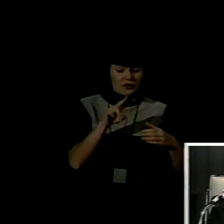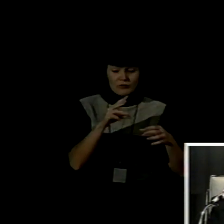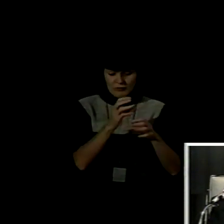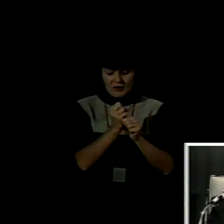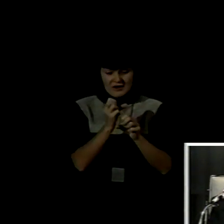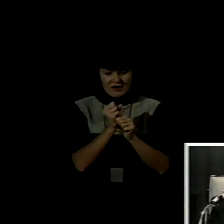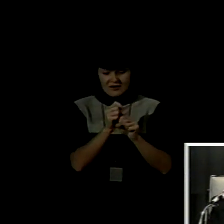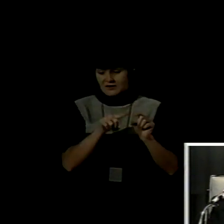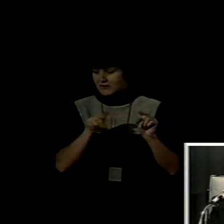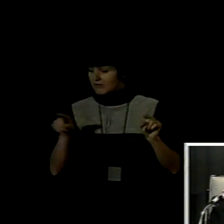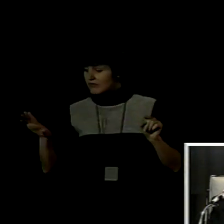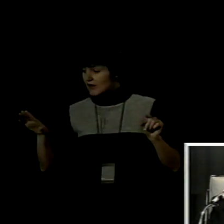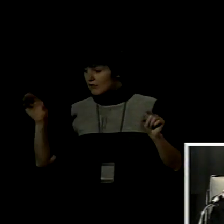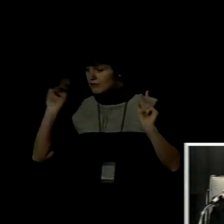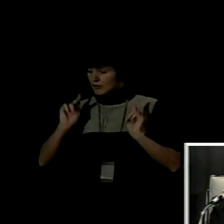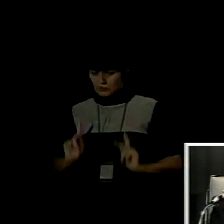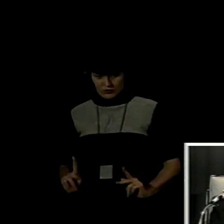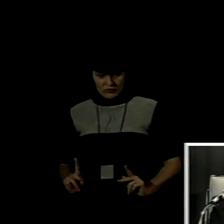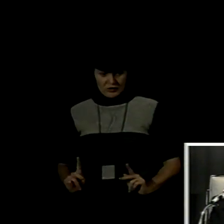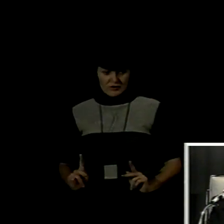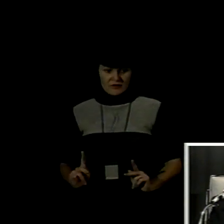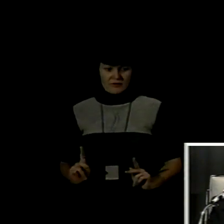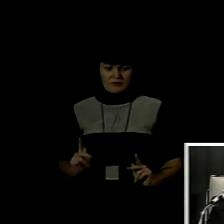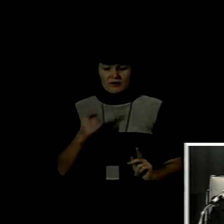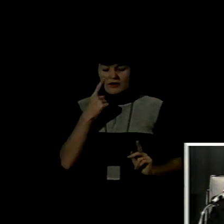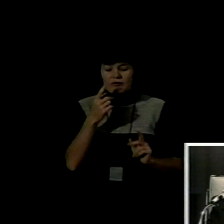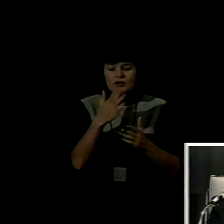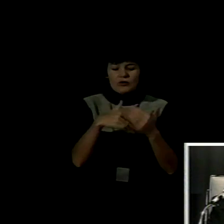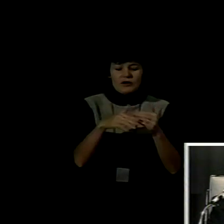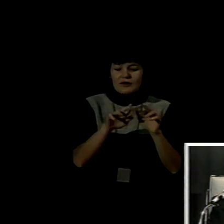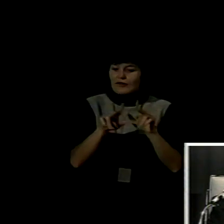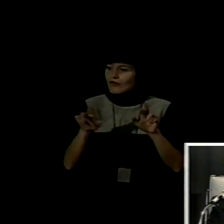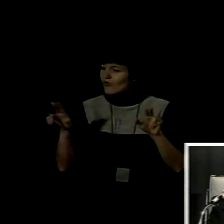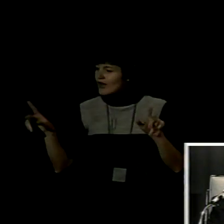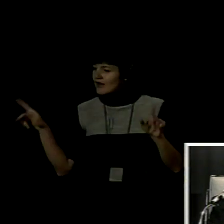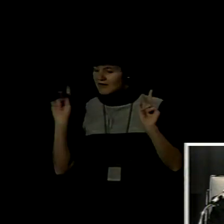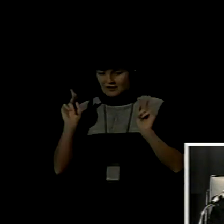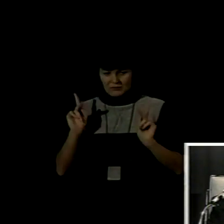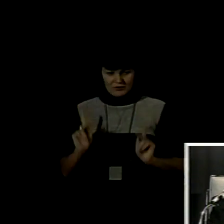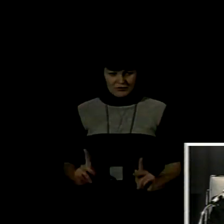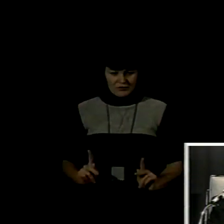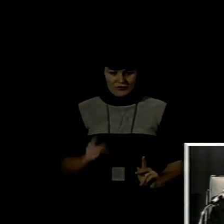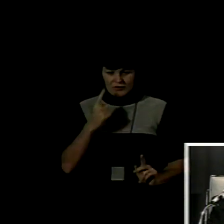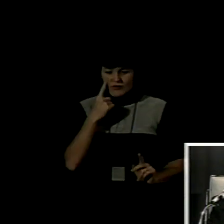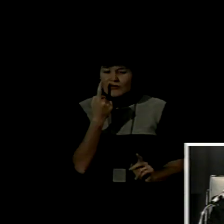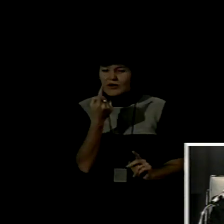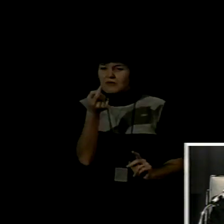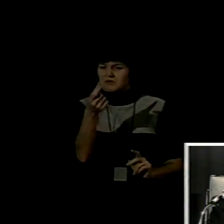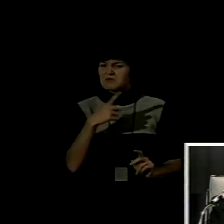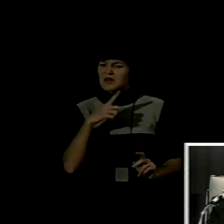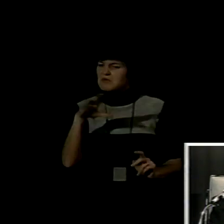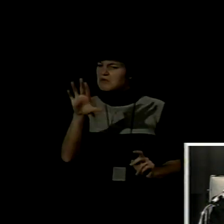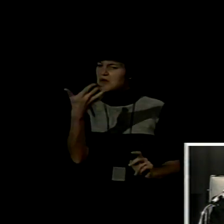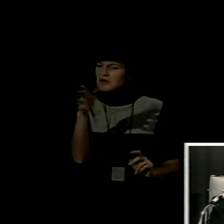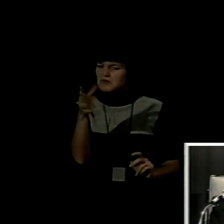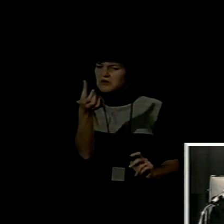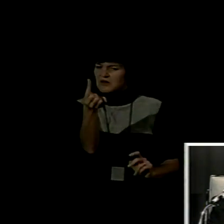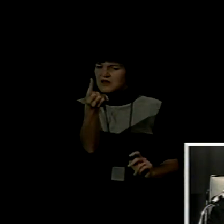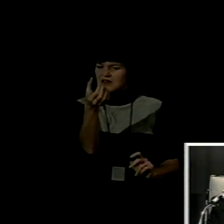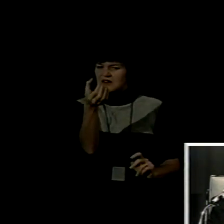aquí en las diferencias, se asienta aún más el paternalismo y se destaca entonces la patologización